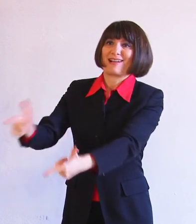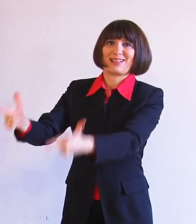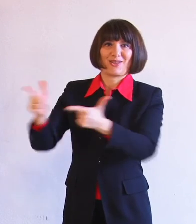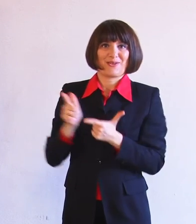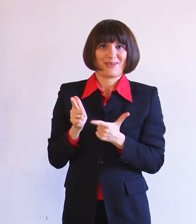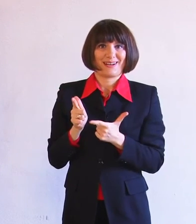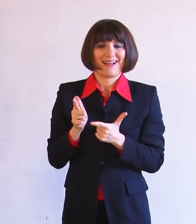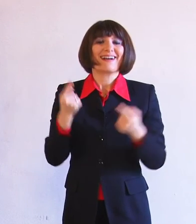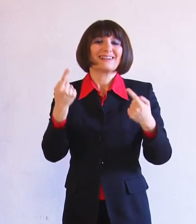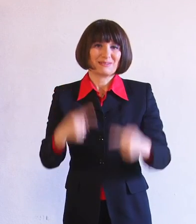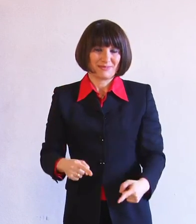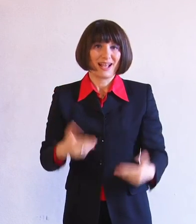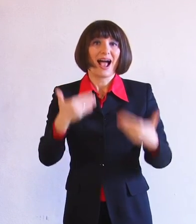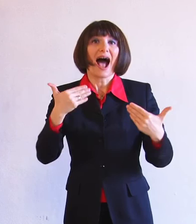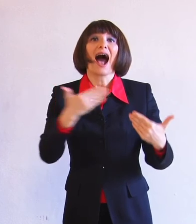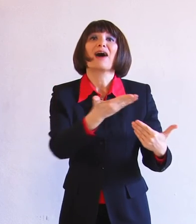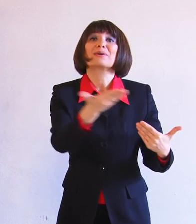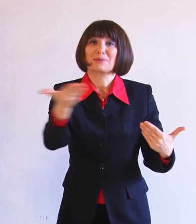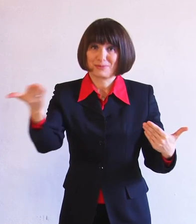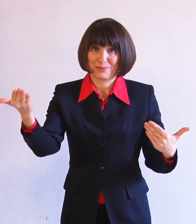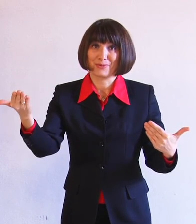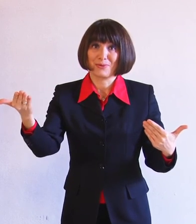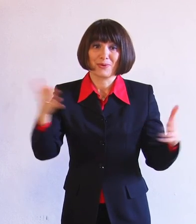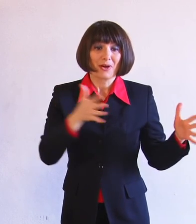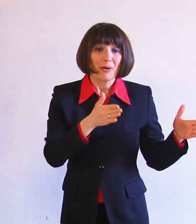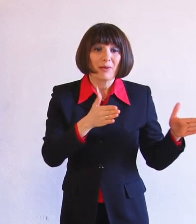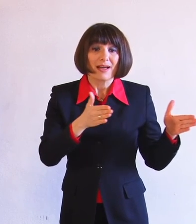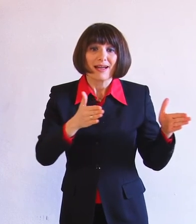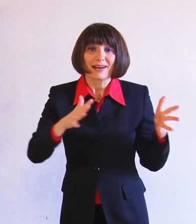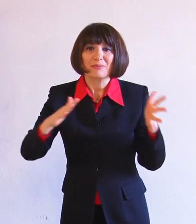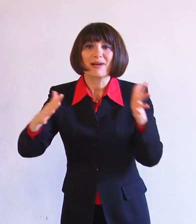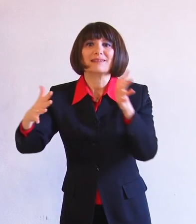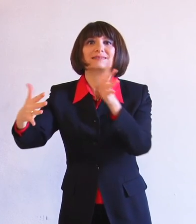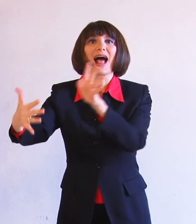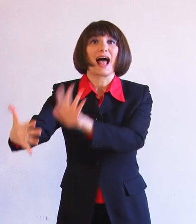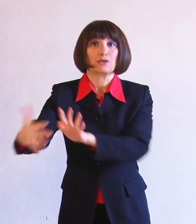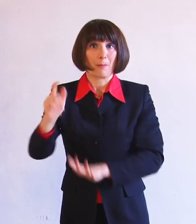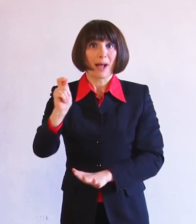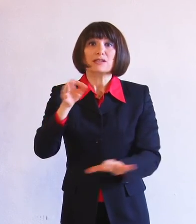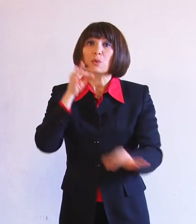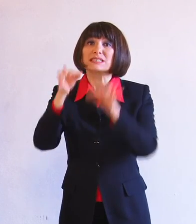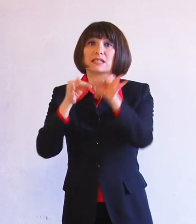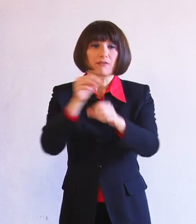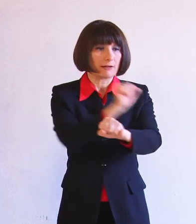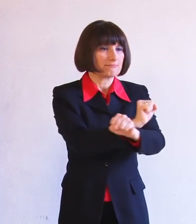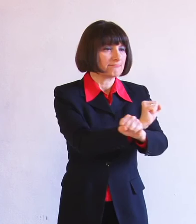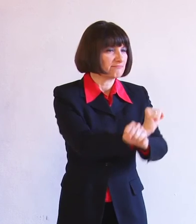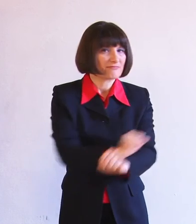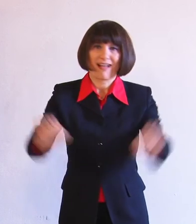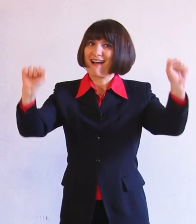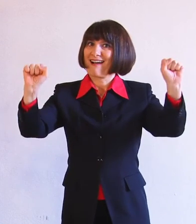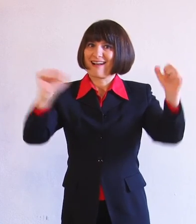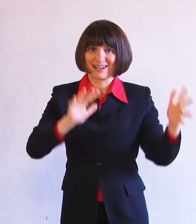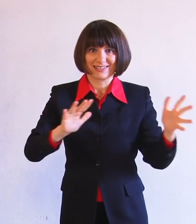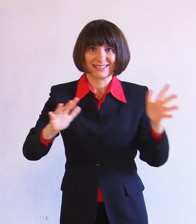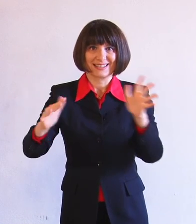'augurio di un buon passaggio, perché la Pasqua è passaggio dalla schiavitù alla libertà.